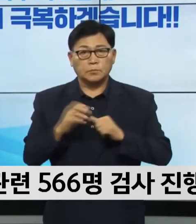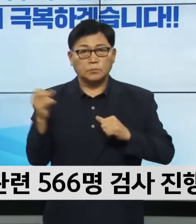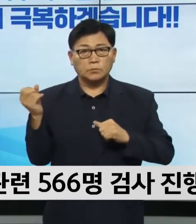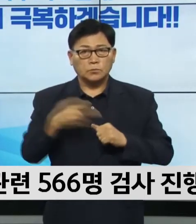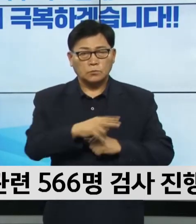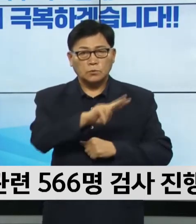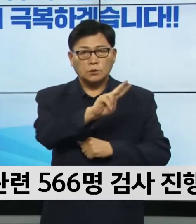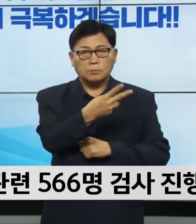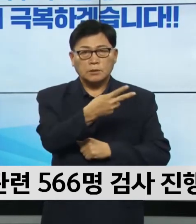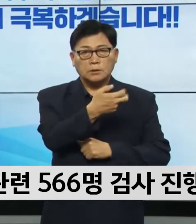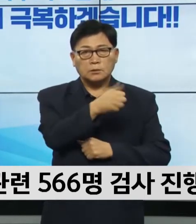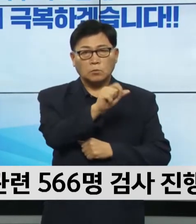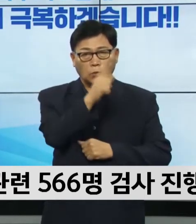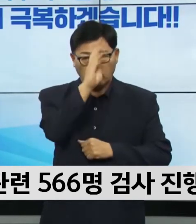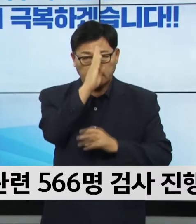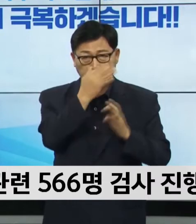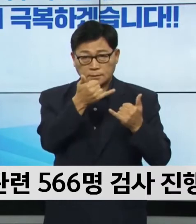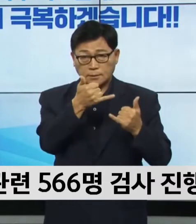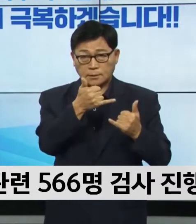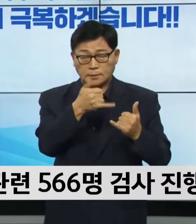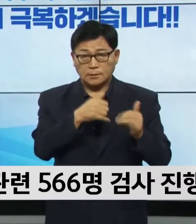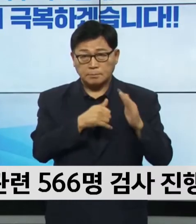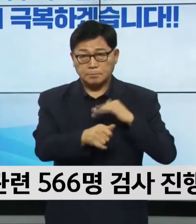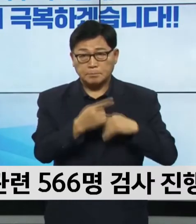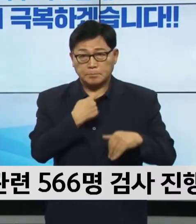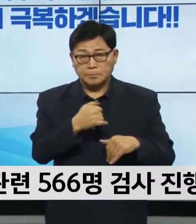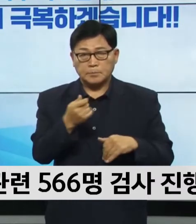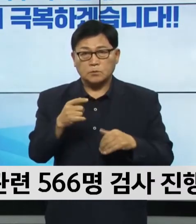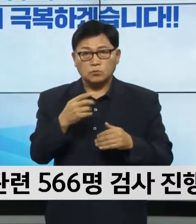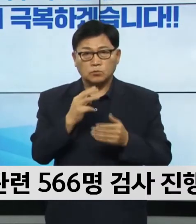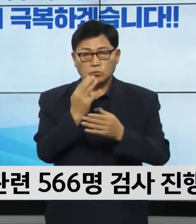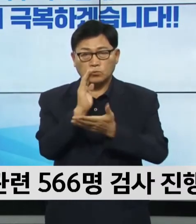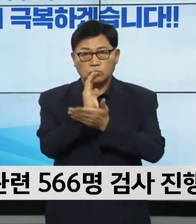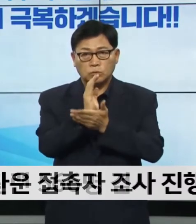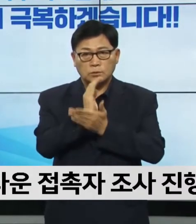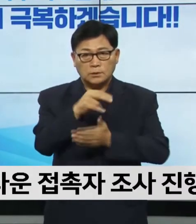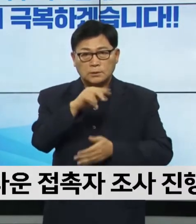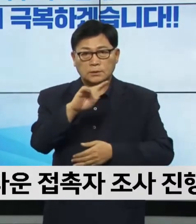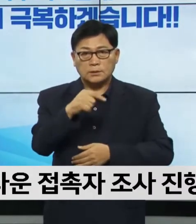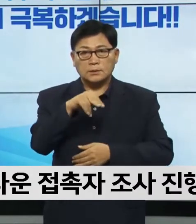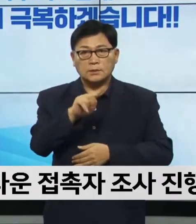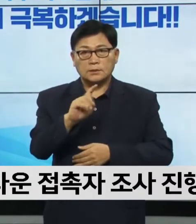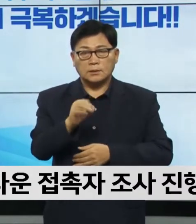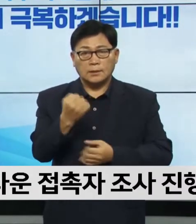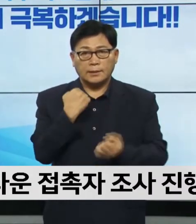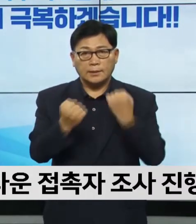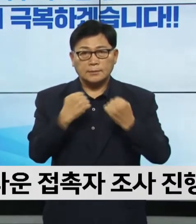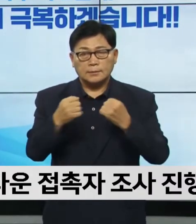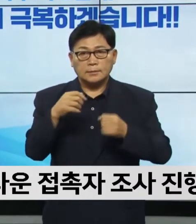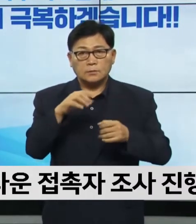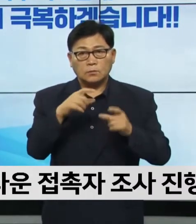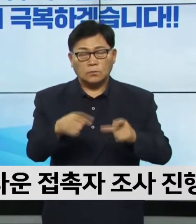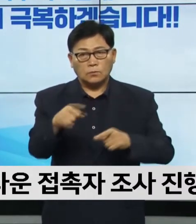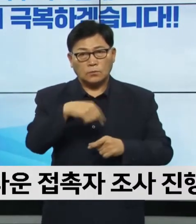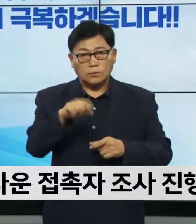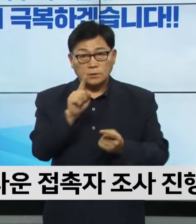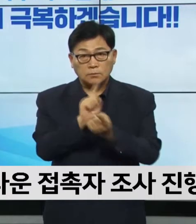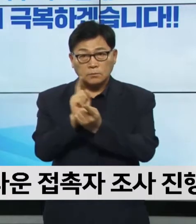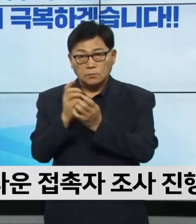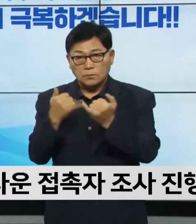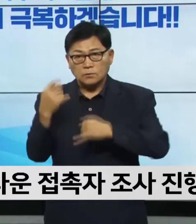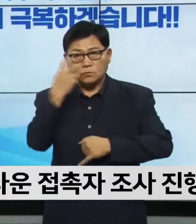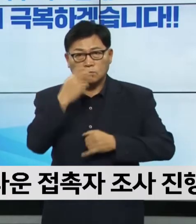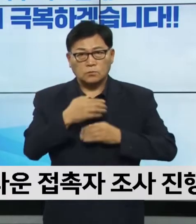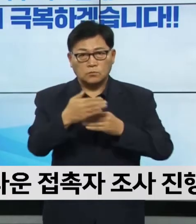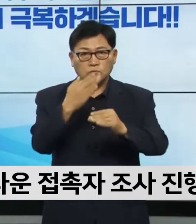275번 환자가 이용한 수용구 신성 헬스타운 접촉자 조사도 현재